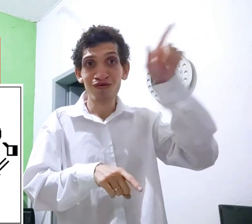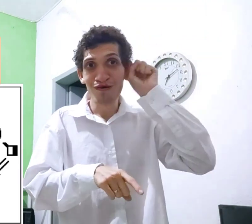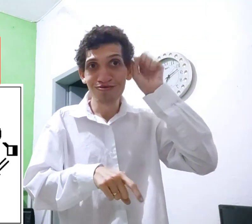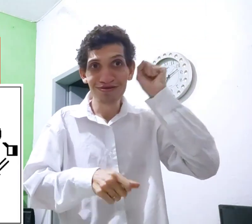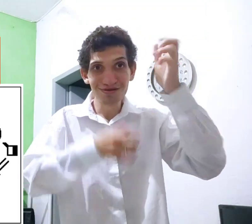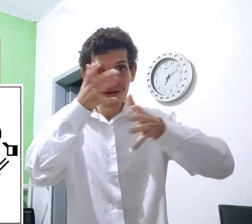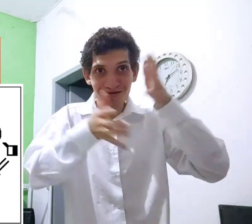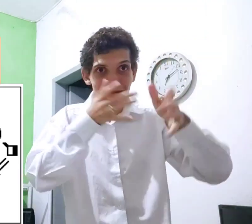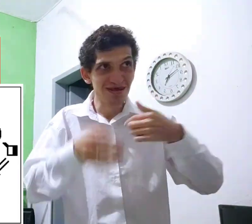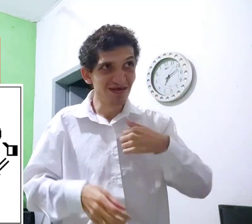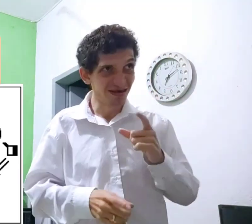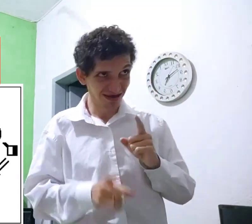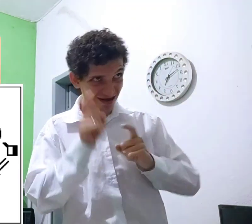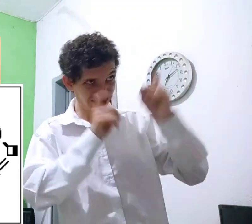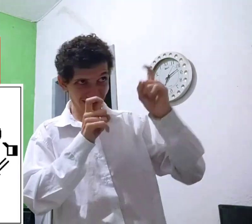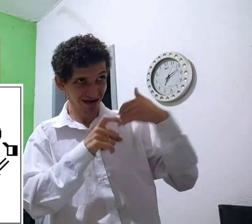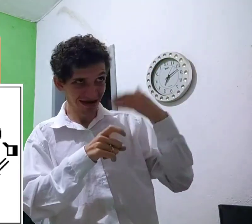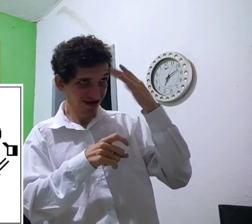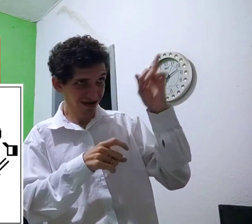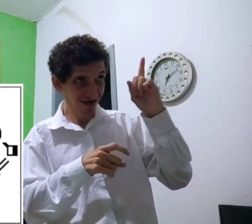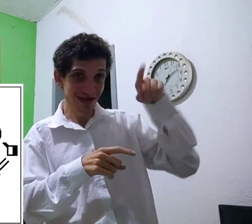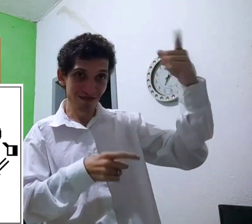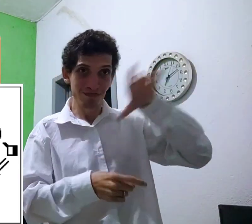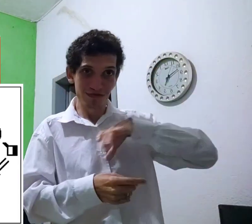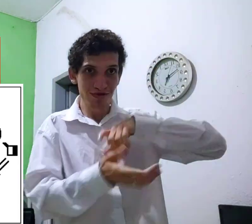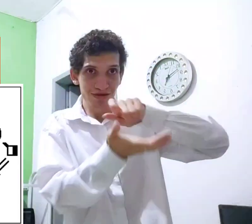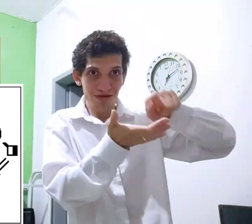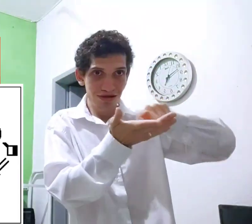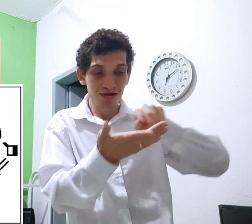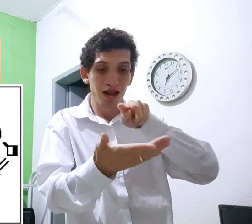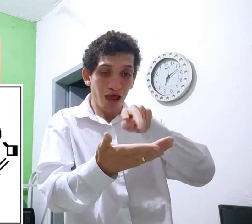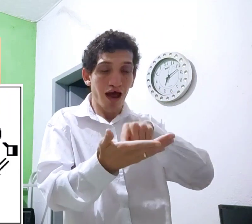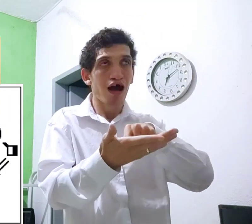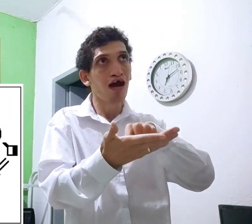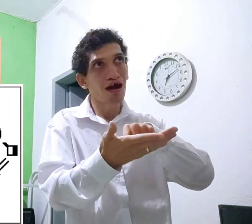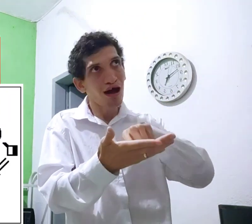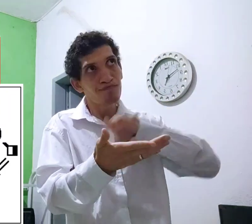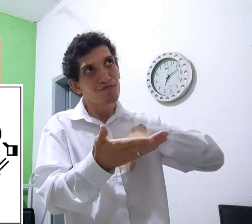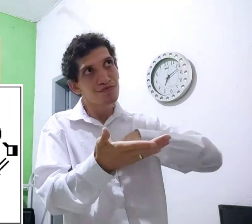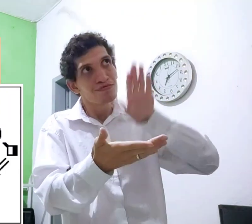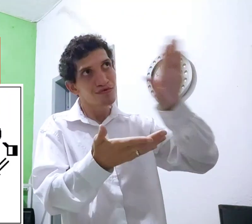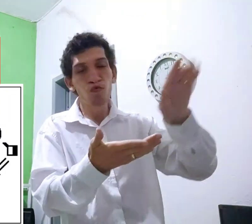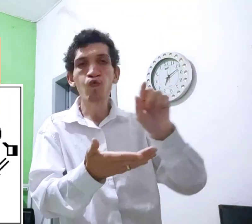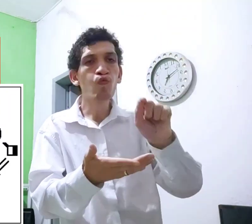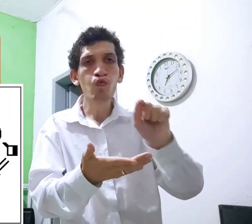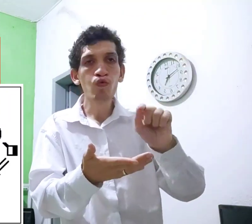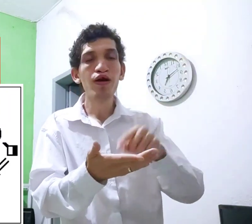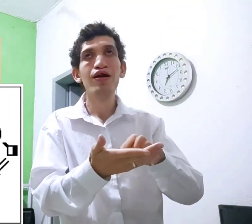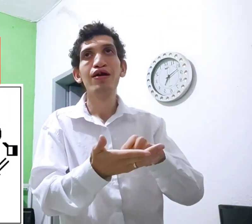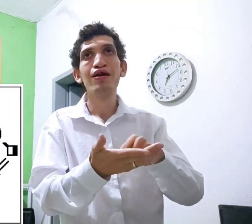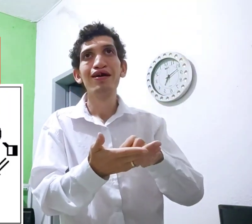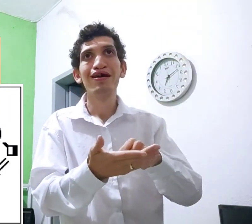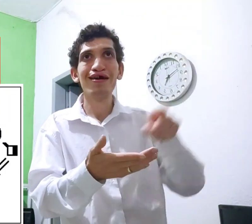Também, o outro ouvido se analisou, que aí eu entendi não. Aí depois o português escreveu e eu vi o português dele o quê?